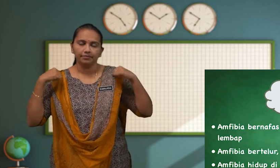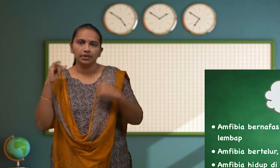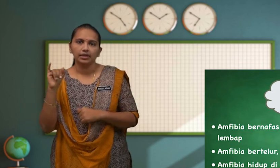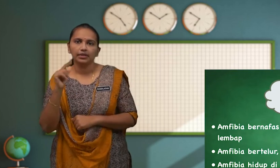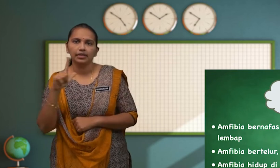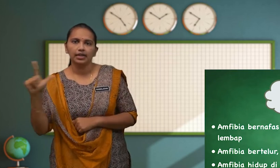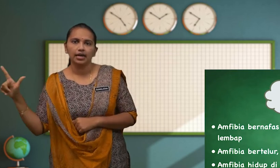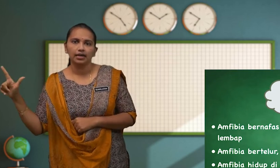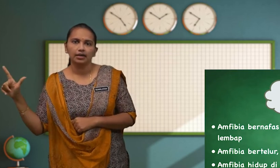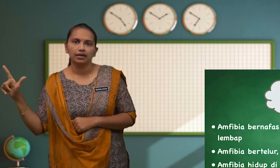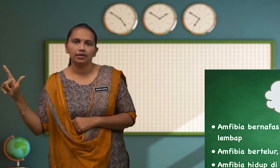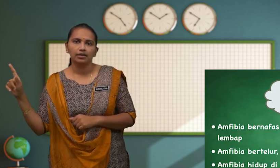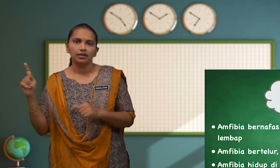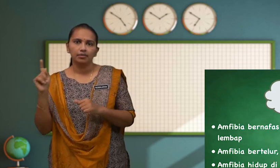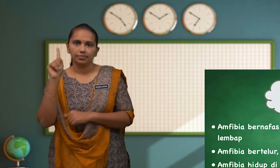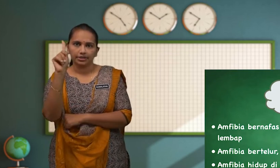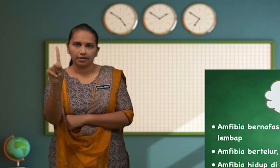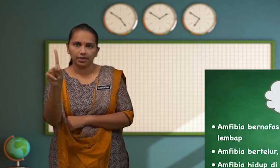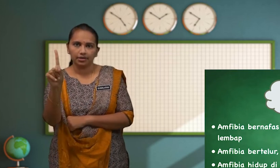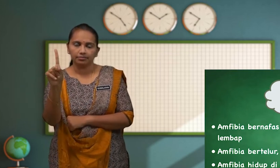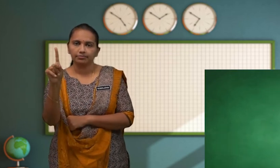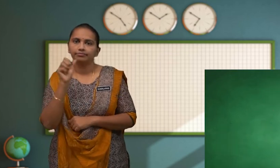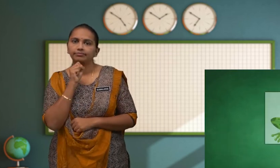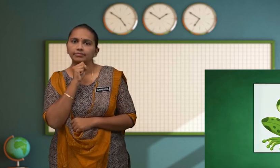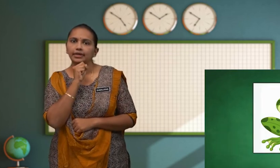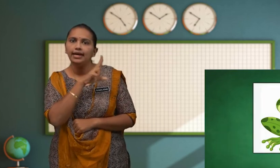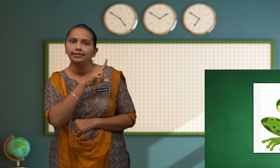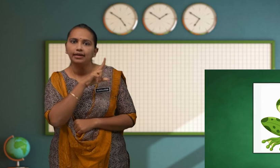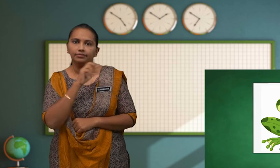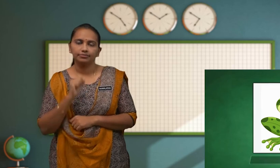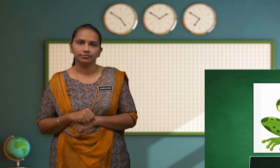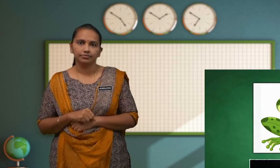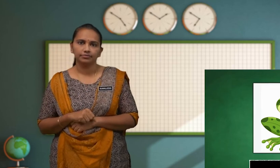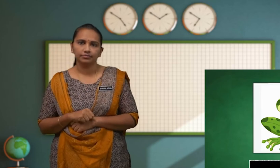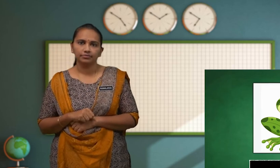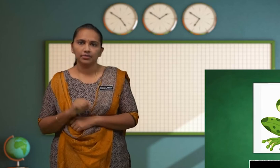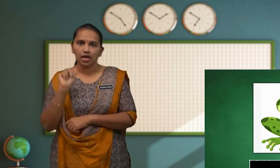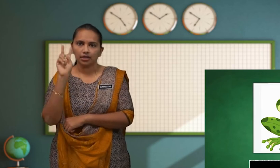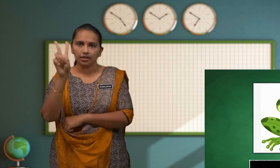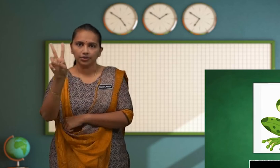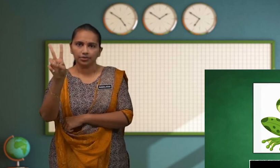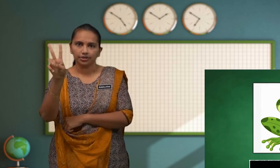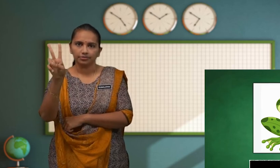Amphibia Amphibia Ialah Pertama Katak Kedua